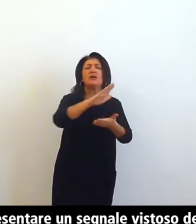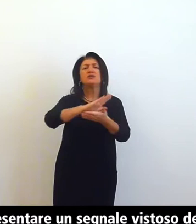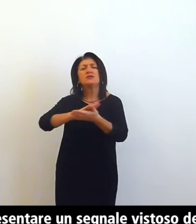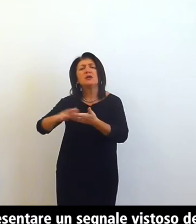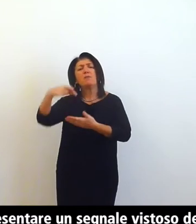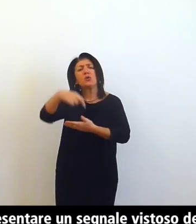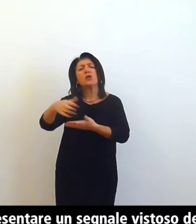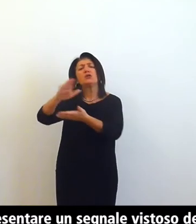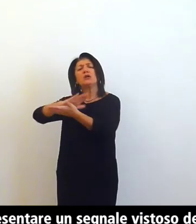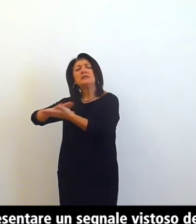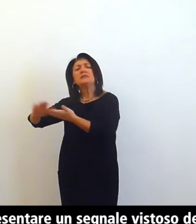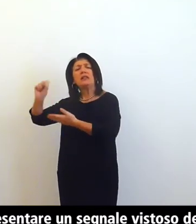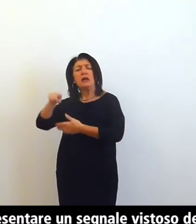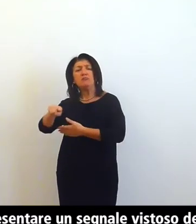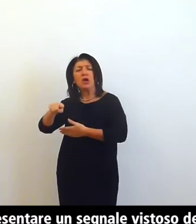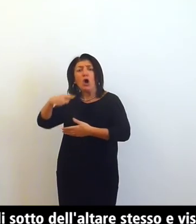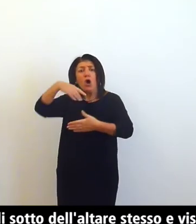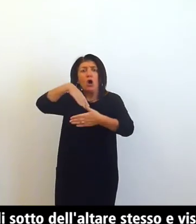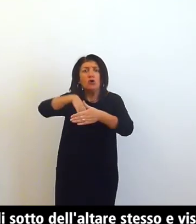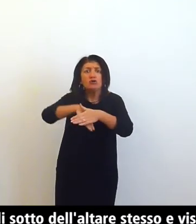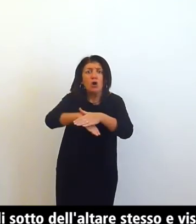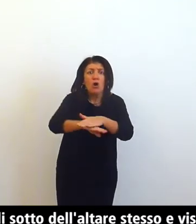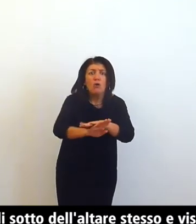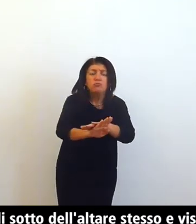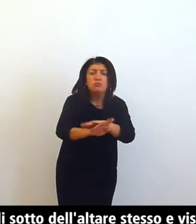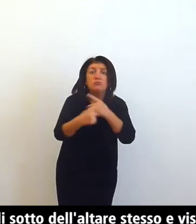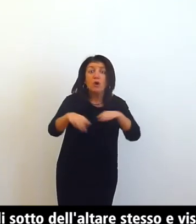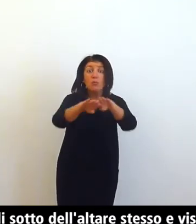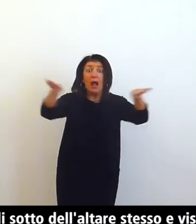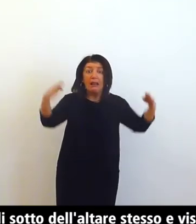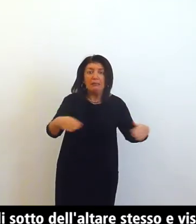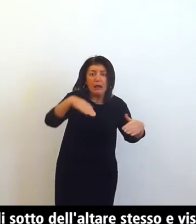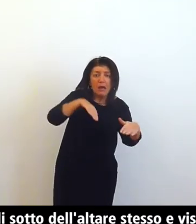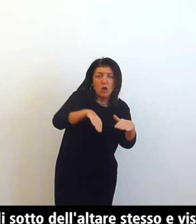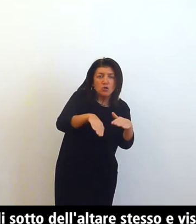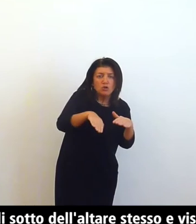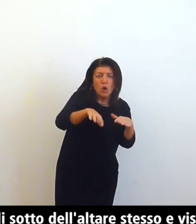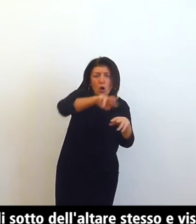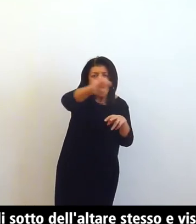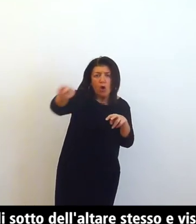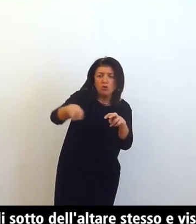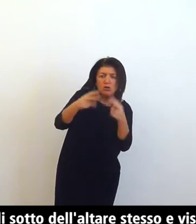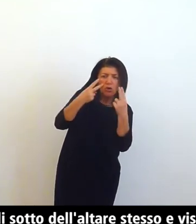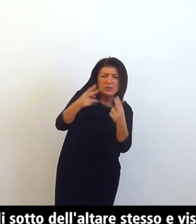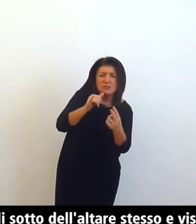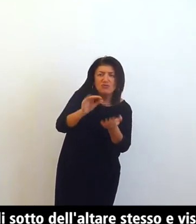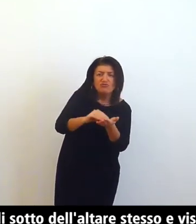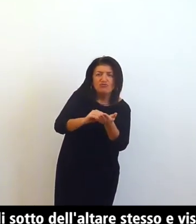collocate al di sotto dell'altare stesso e visibili tuttora da una finestrella sul lato posteriore